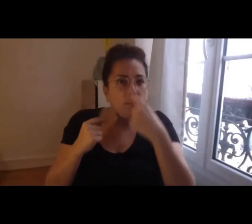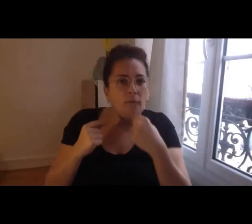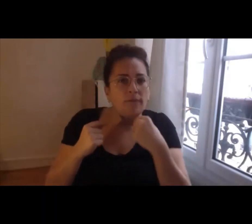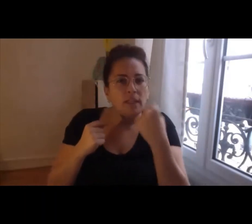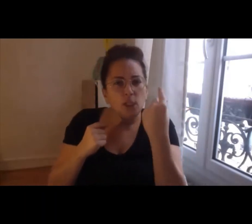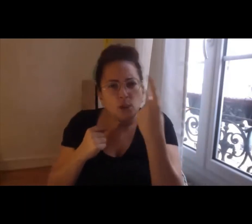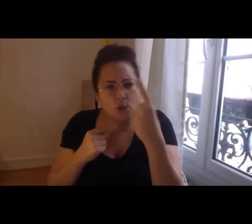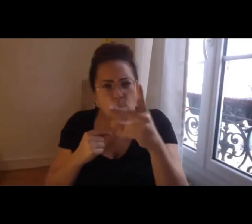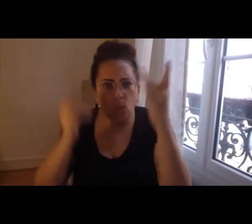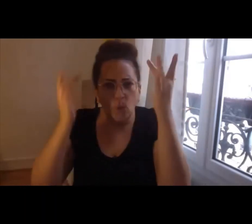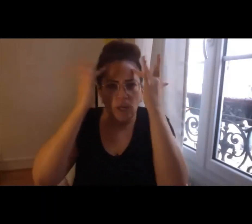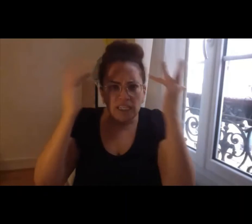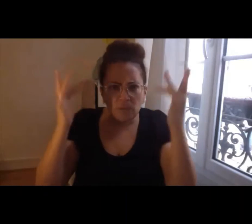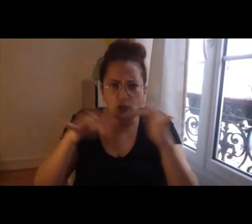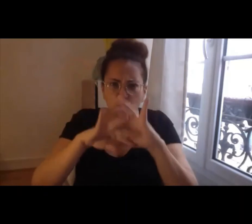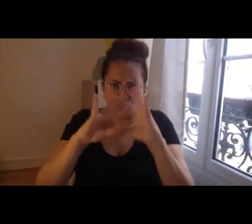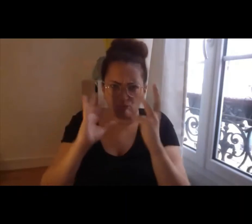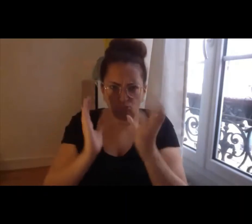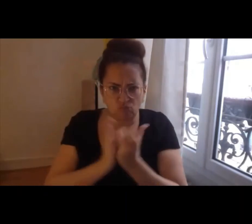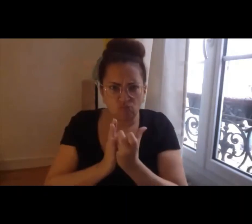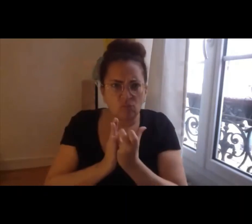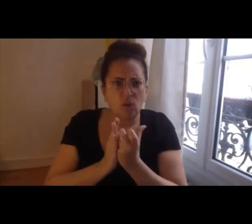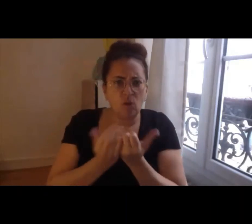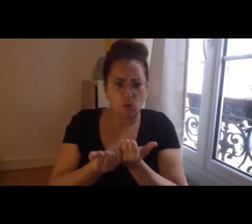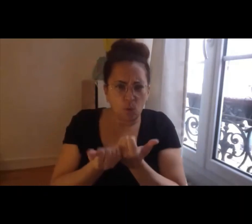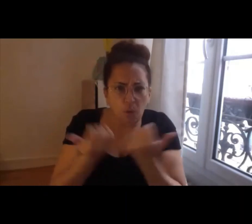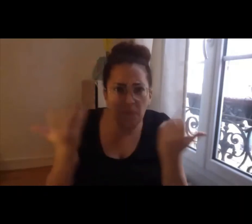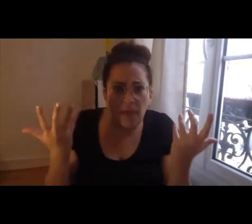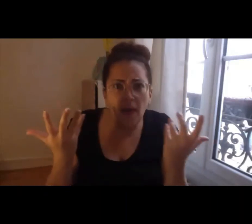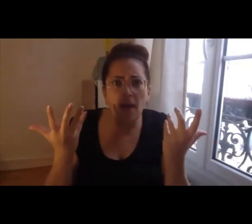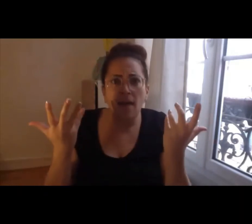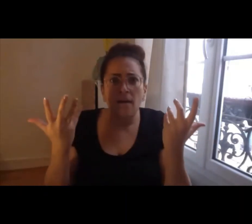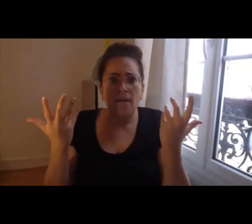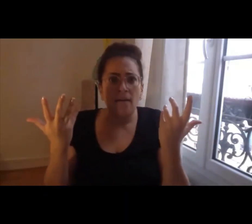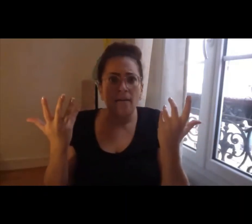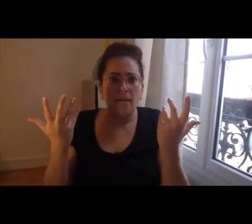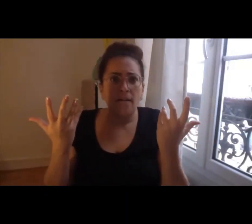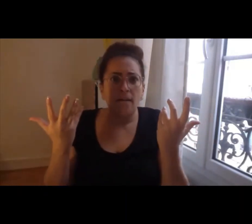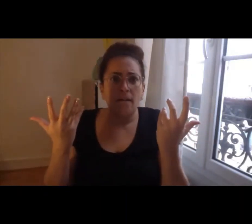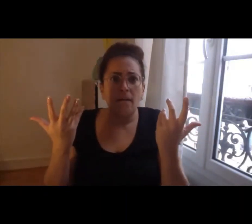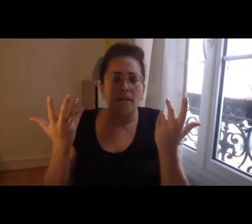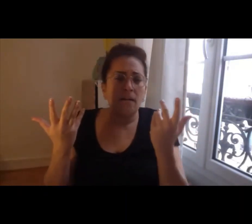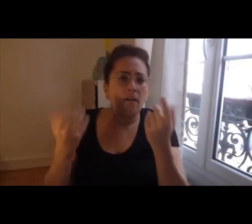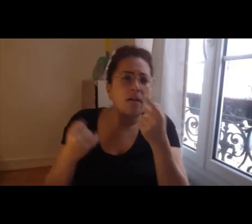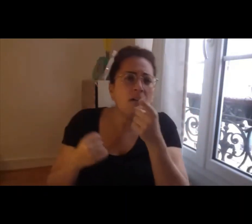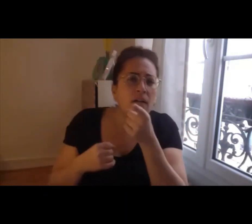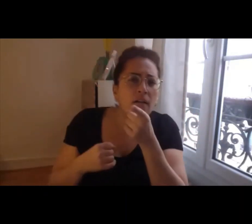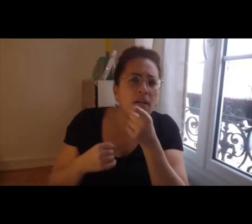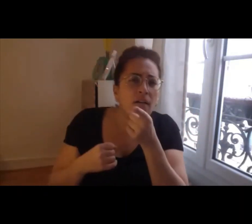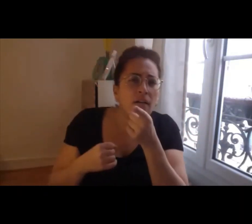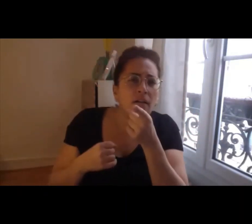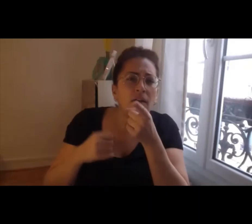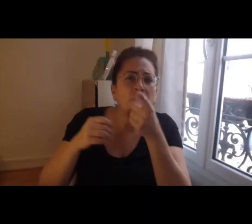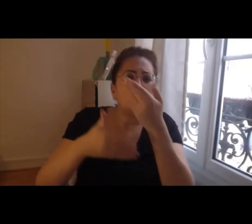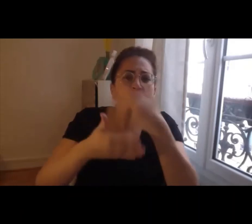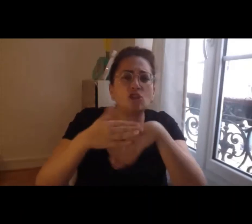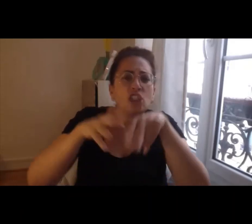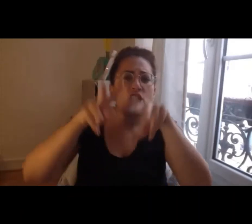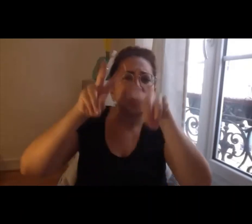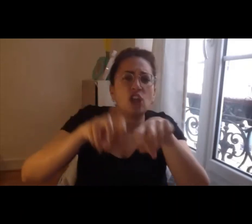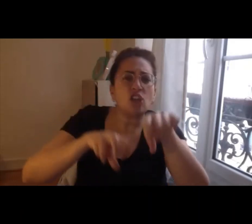des chercheurs qui sont impliqués dans la recherche et aussi leur laboratoire de recherche